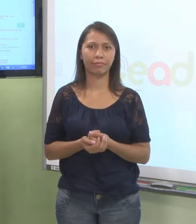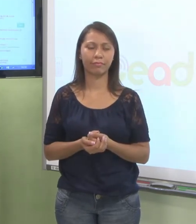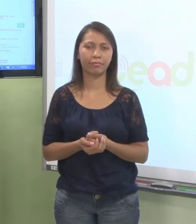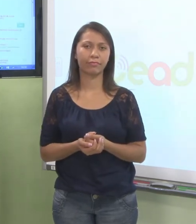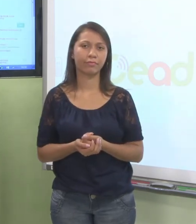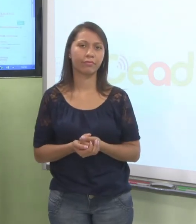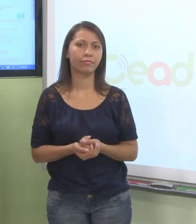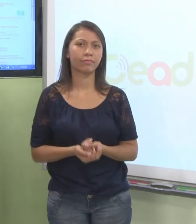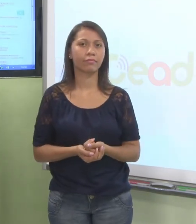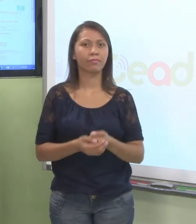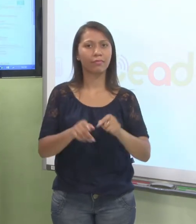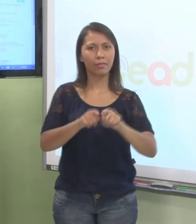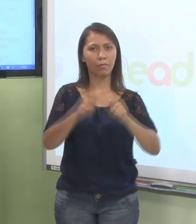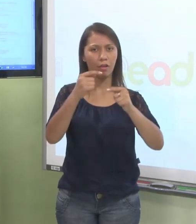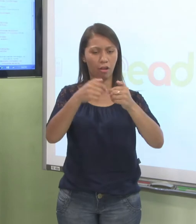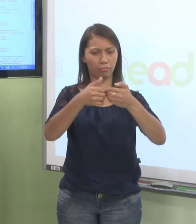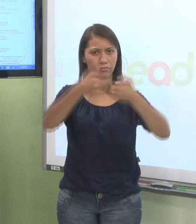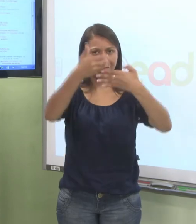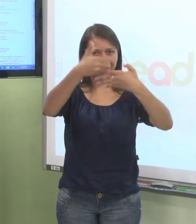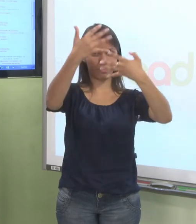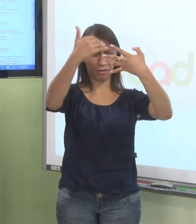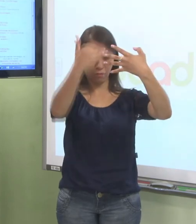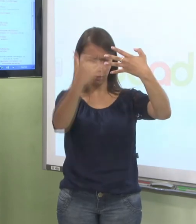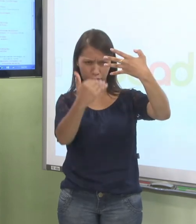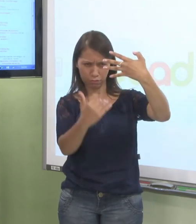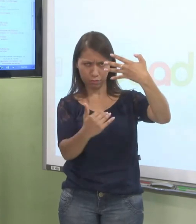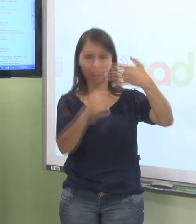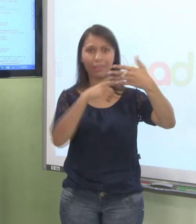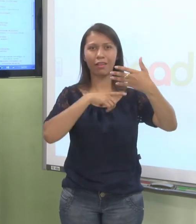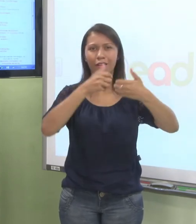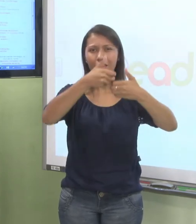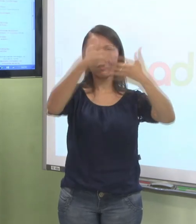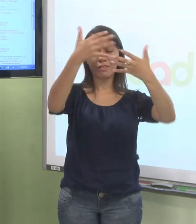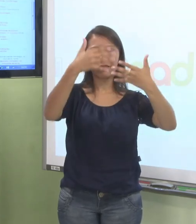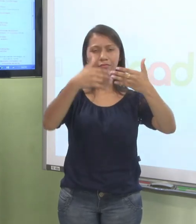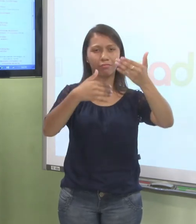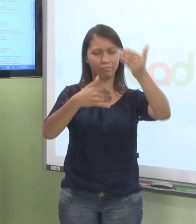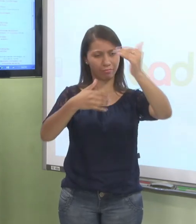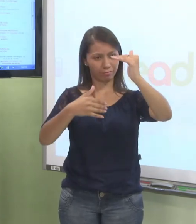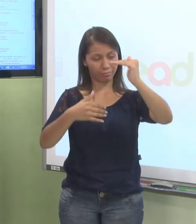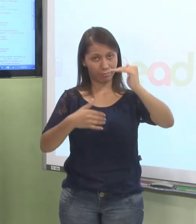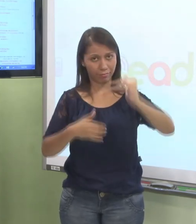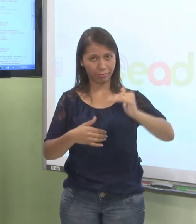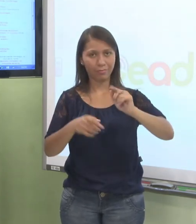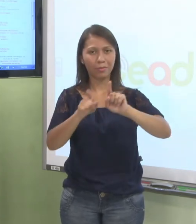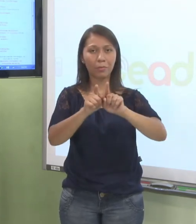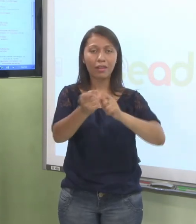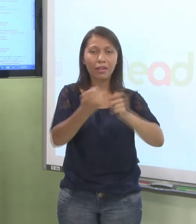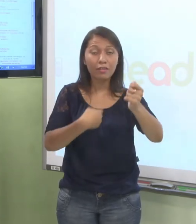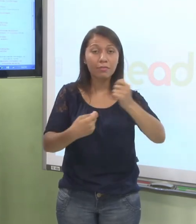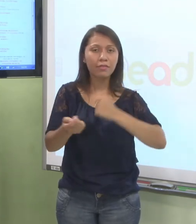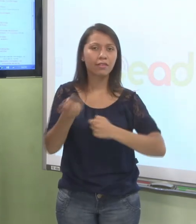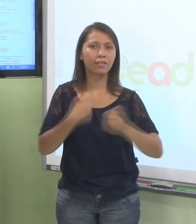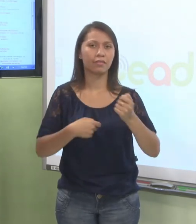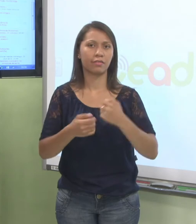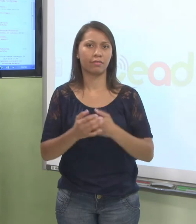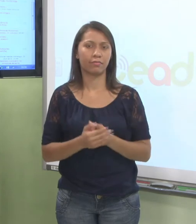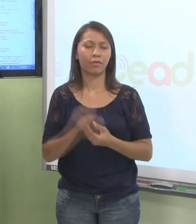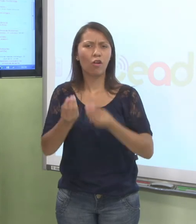Vamos descendo mais? Aqui embaixo da aba navegação, vai ter a aba administração. E ela é composta de apenas